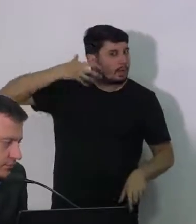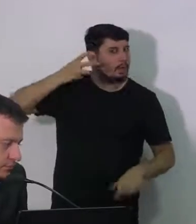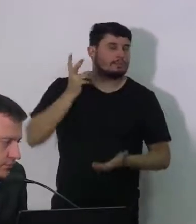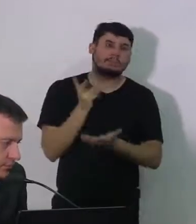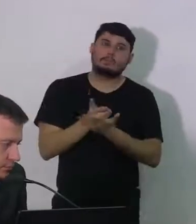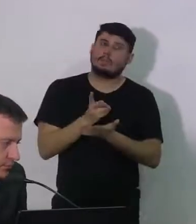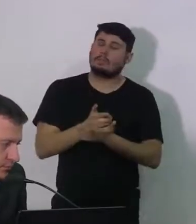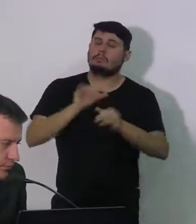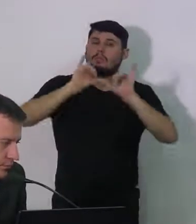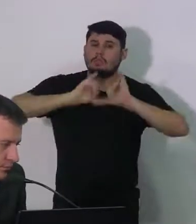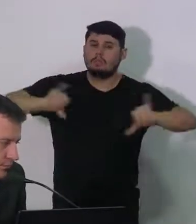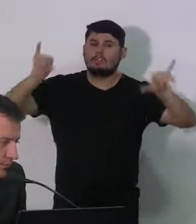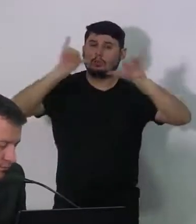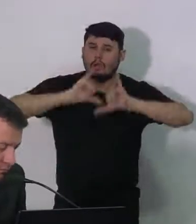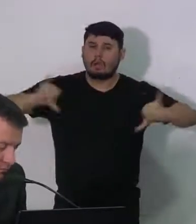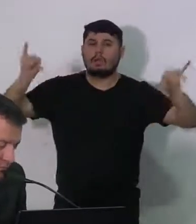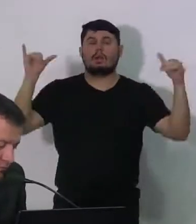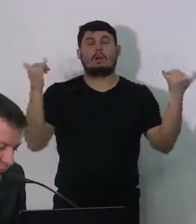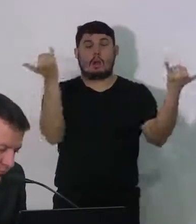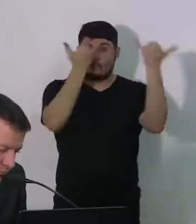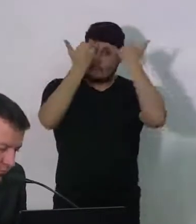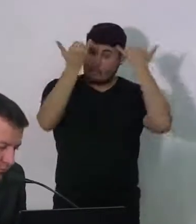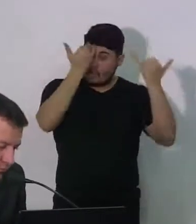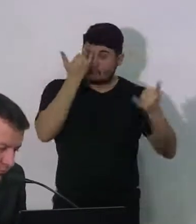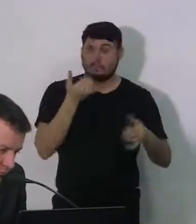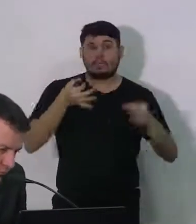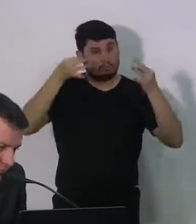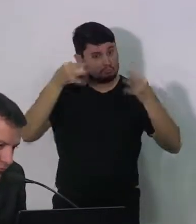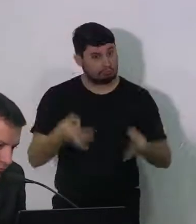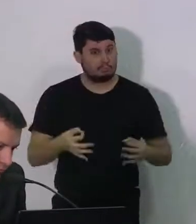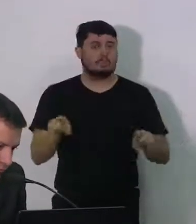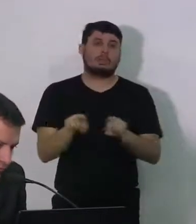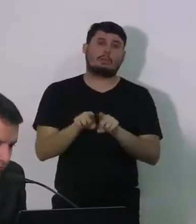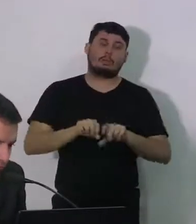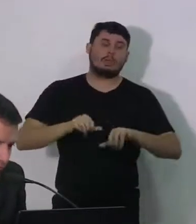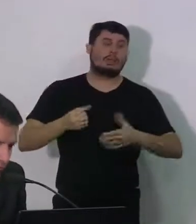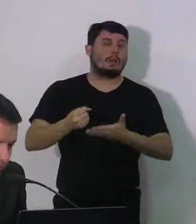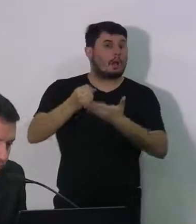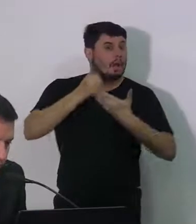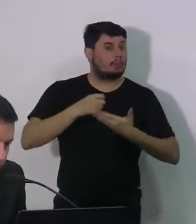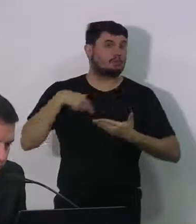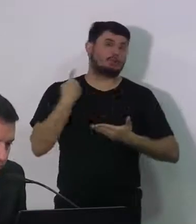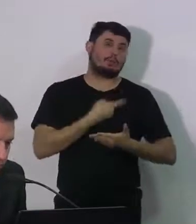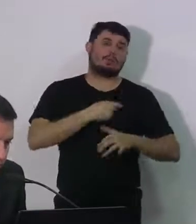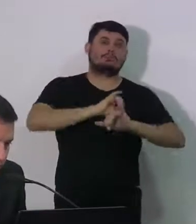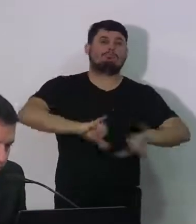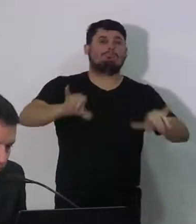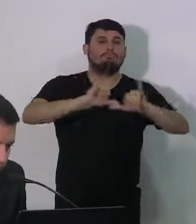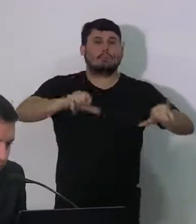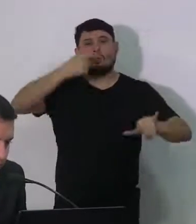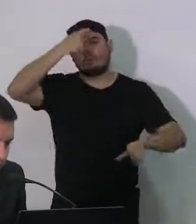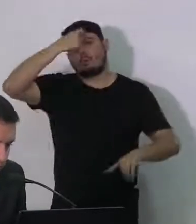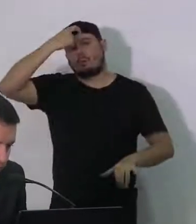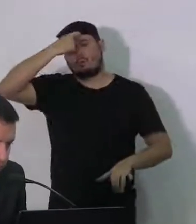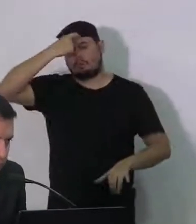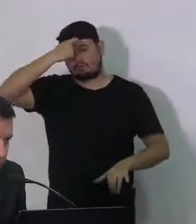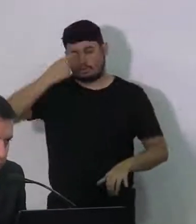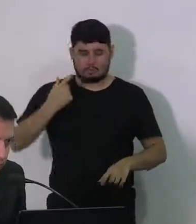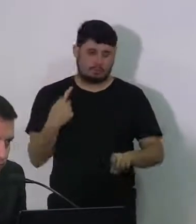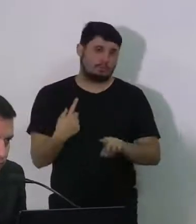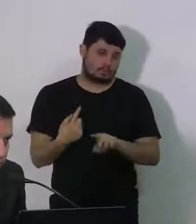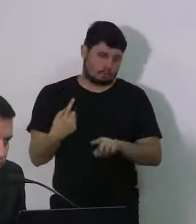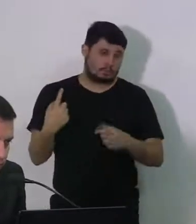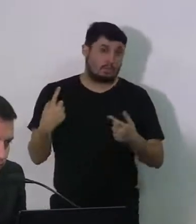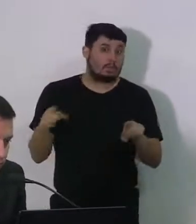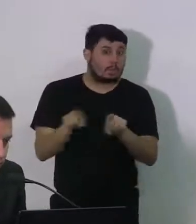divulgado, trazido a boa informação, ajudado a gente a fazer a sensibilização e a consciência de nossa população e levado a boa informação para